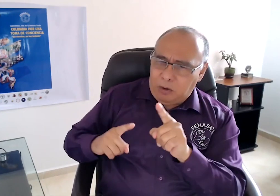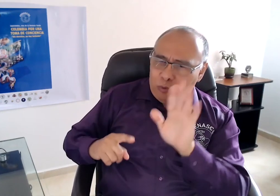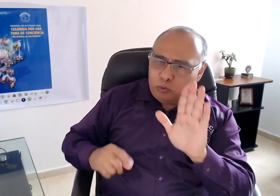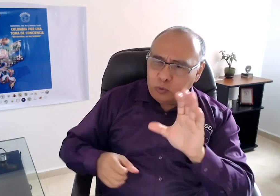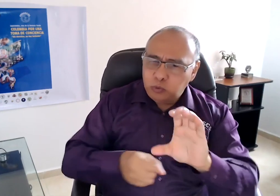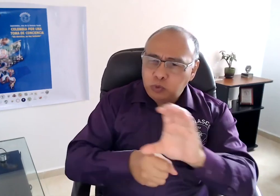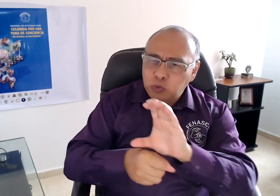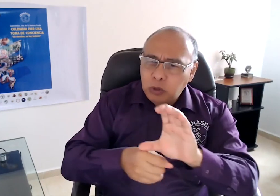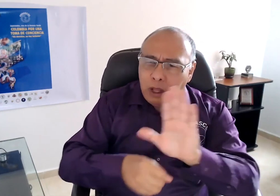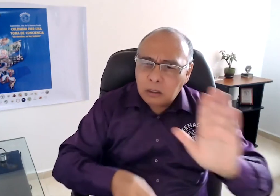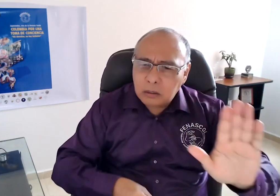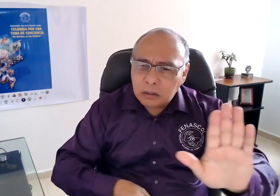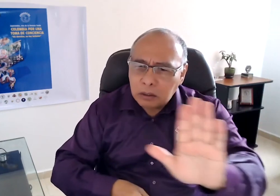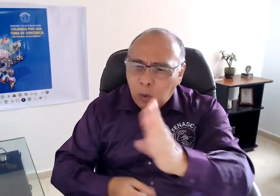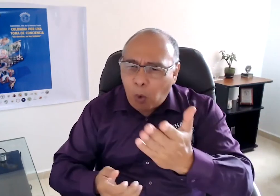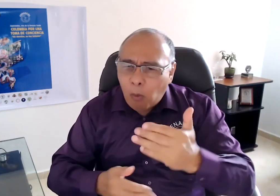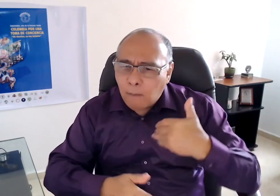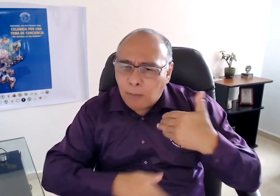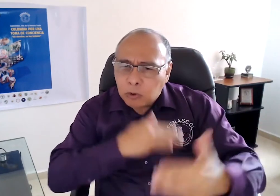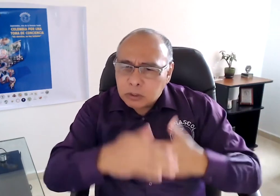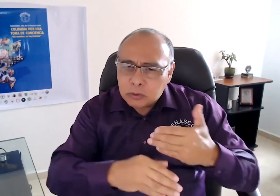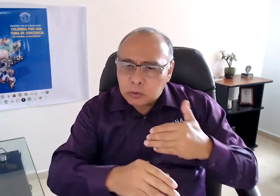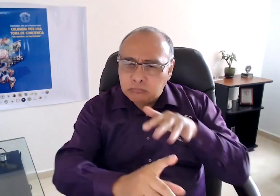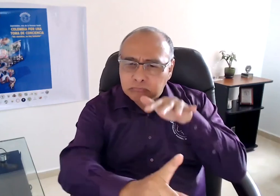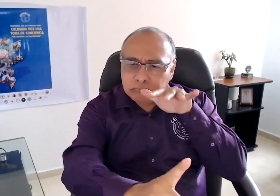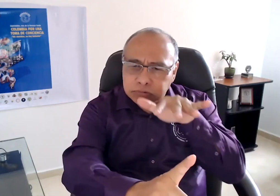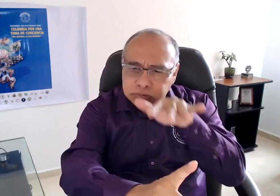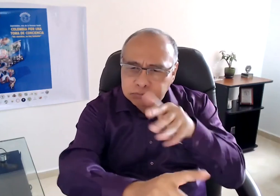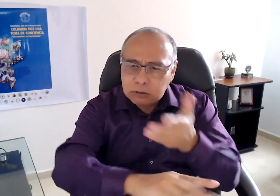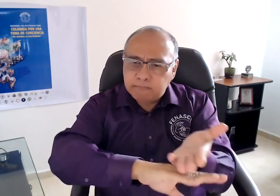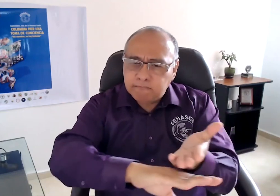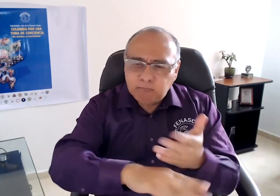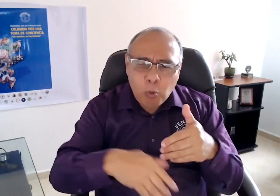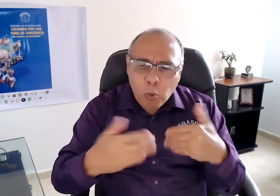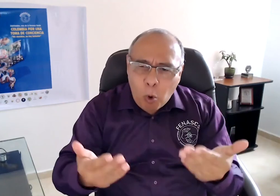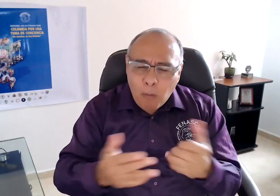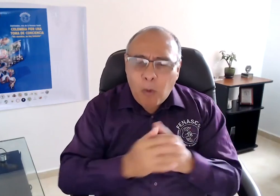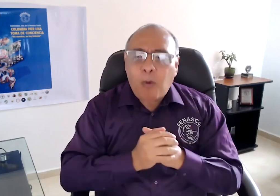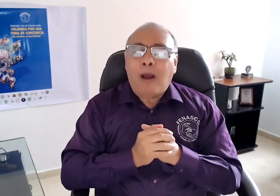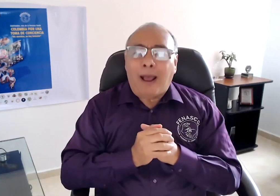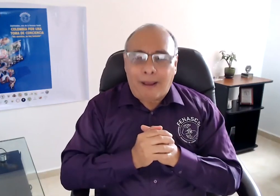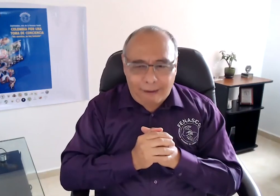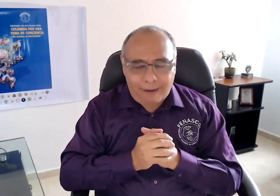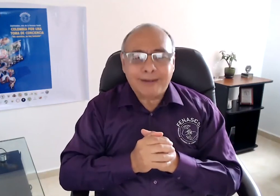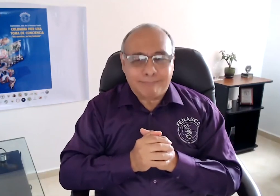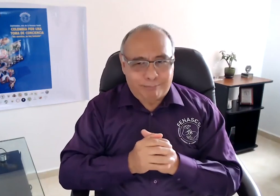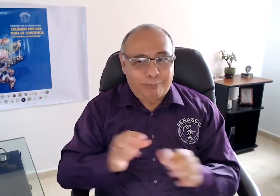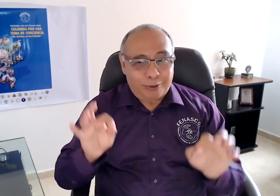FENASCOL, pero la ciudadanía, ¿cómo puede hacer incidencia y cómo puede hacer exigencia en estos